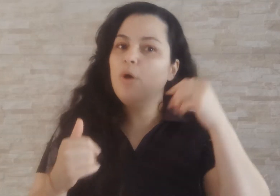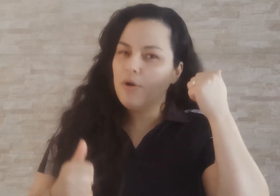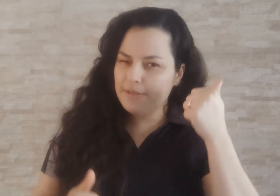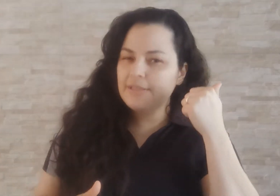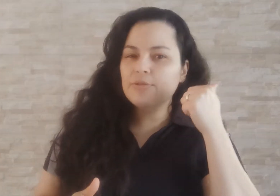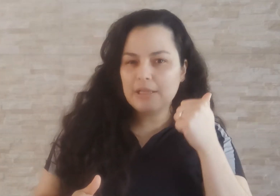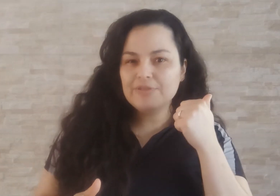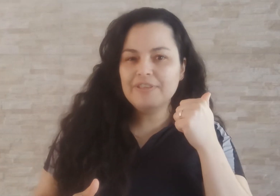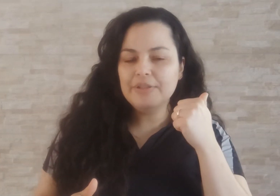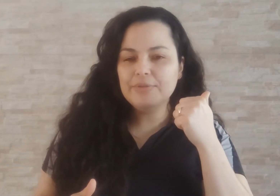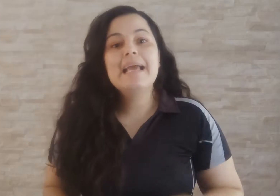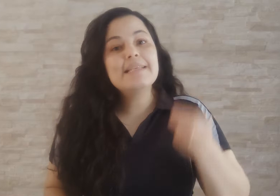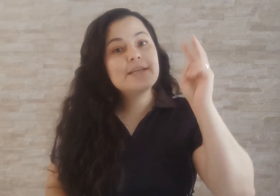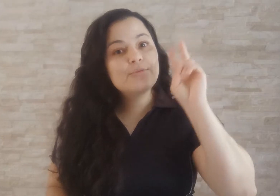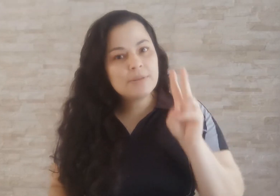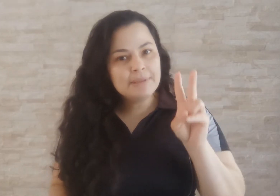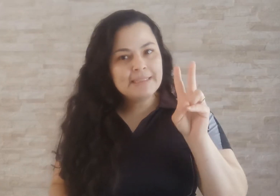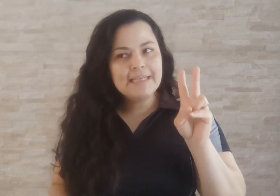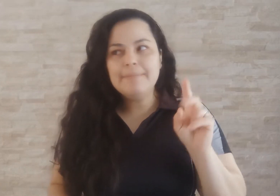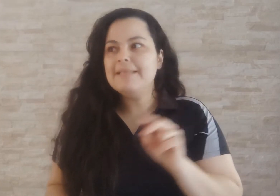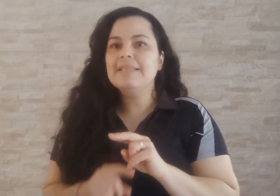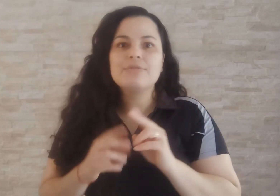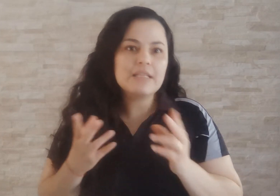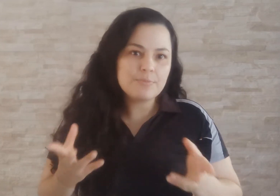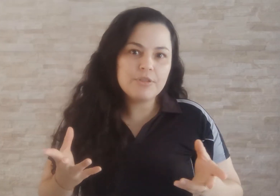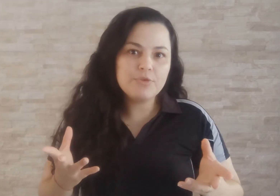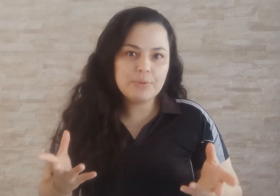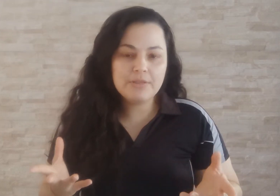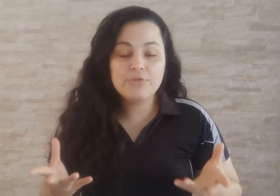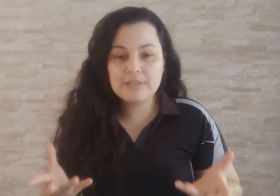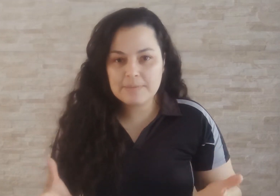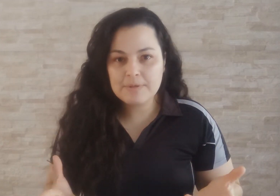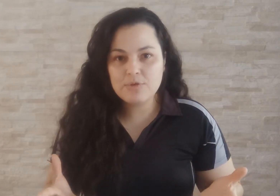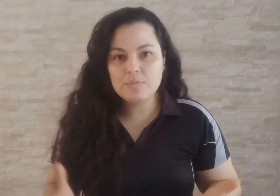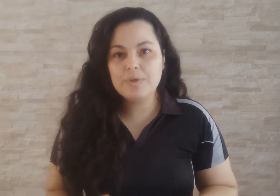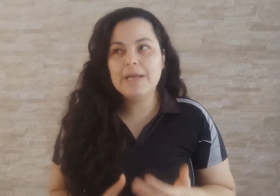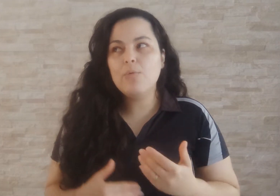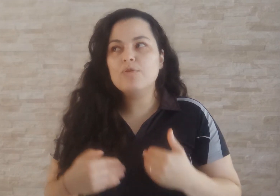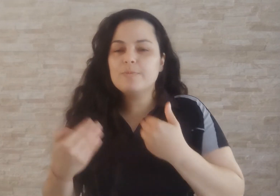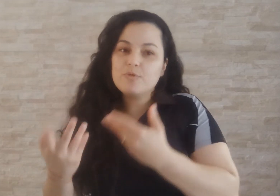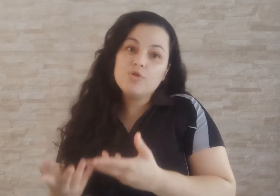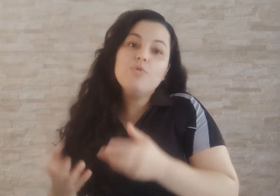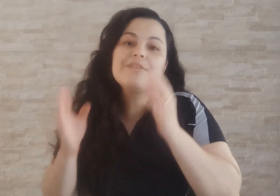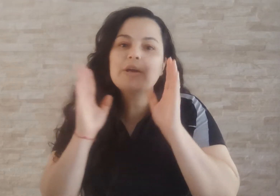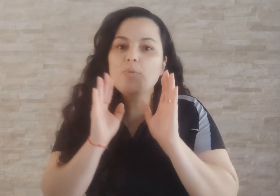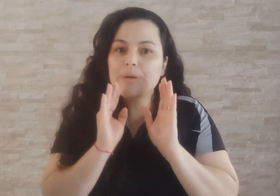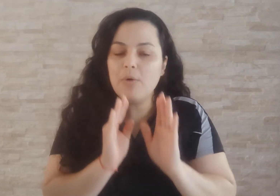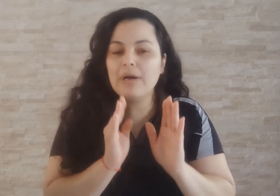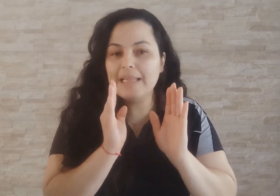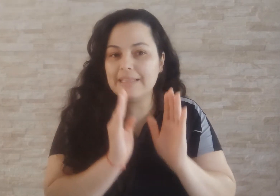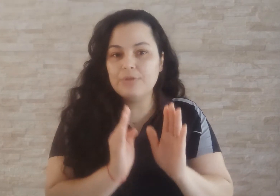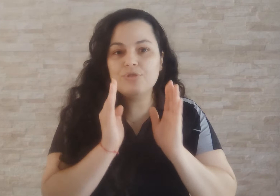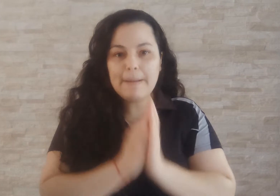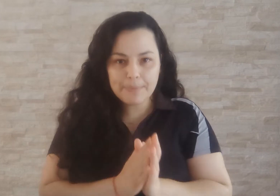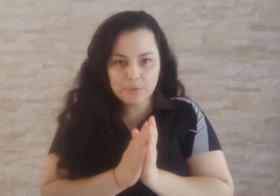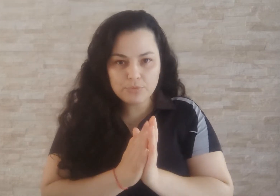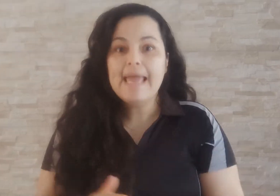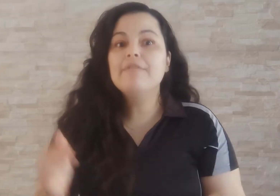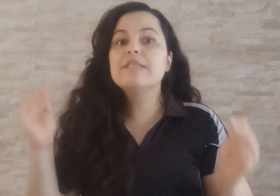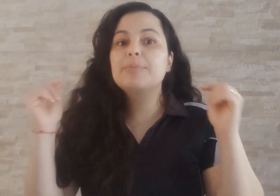o qual eu ensino lá no vídeo. E a segunda maneira, mas que não tá disponível pra todas as pessoas porque algumas pessoas não conseguem comprar o calendário já pronto, é você